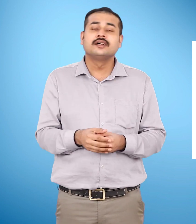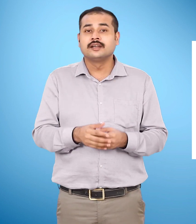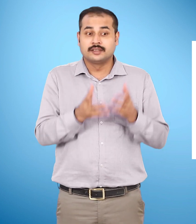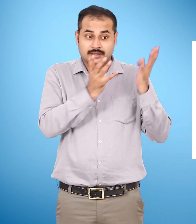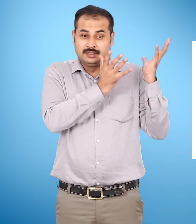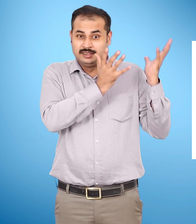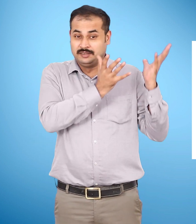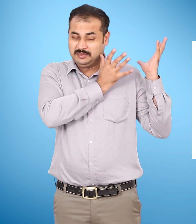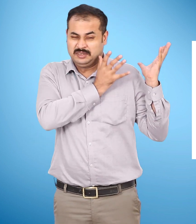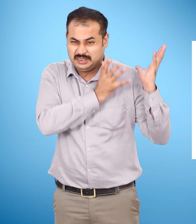उठाते हैं?